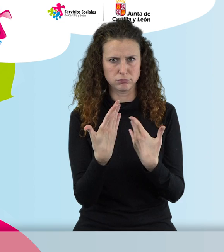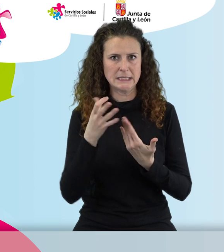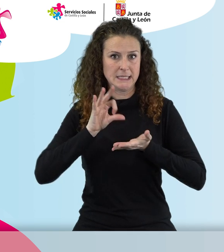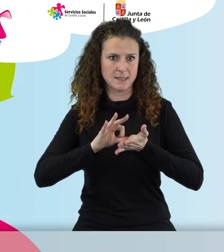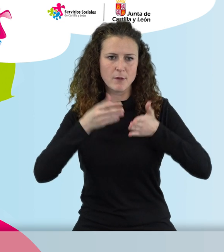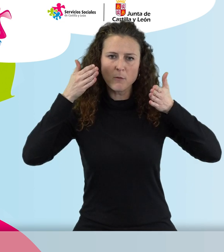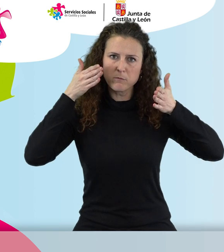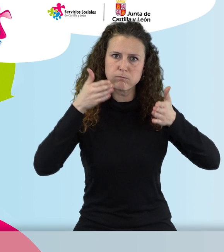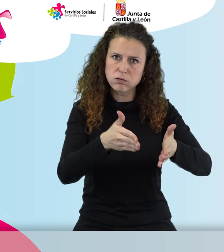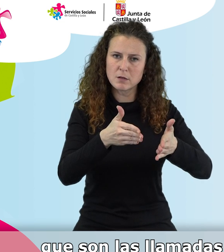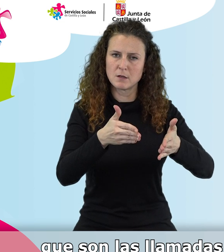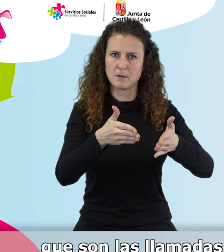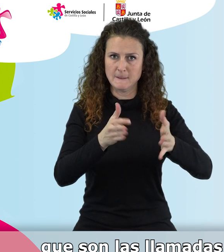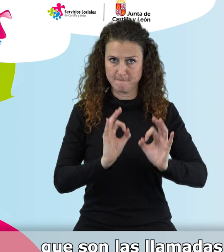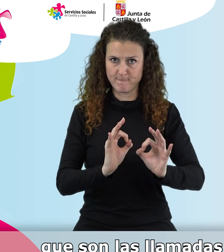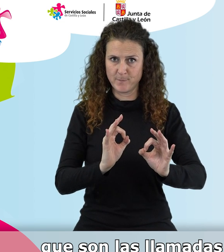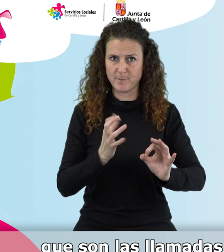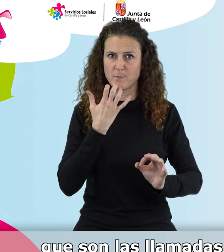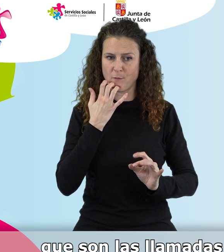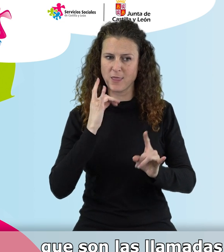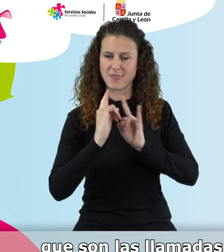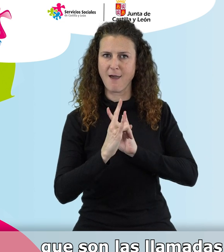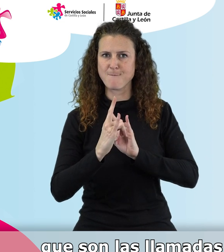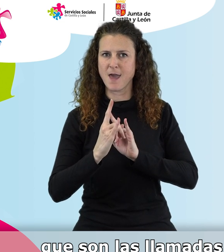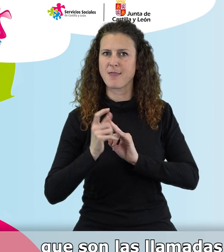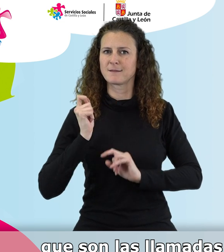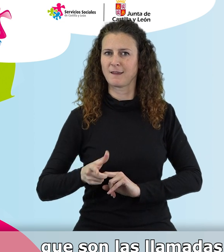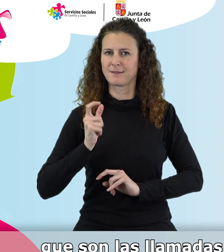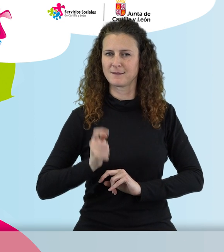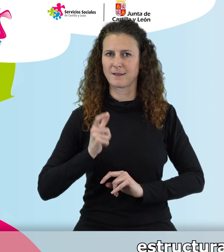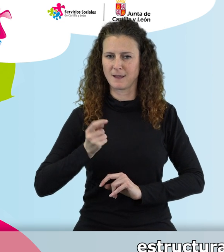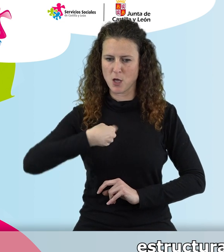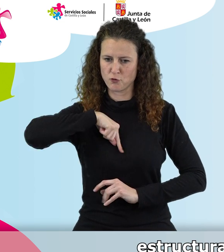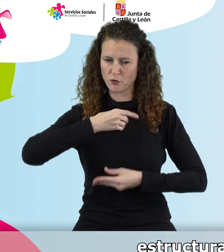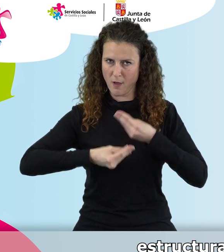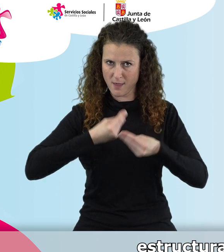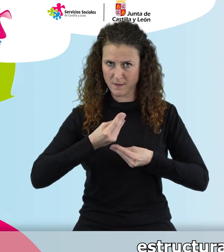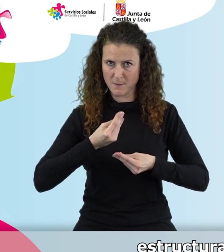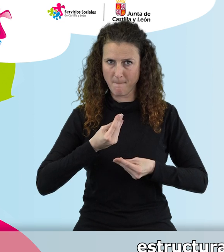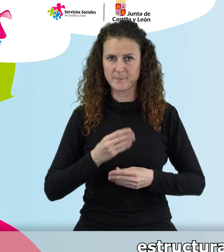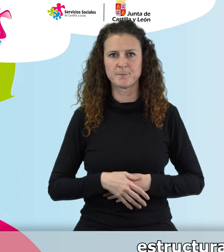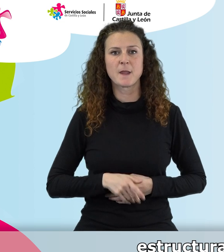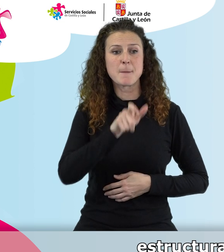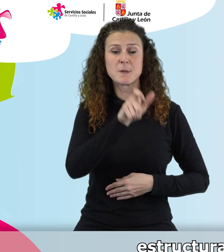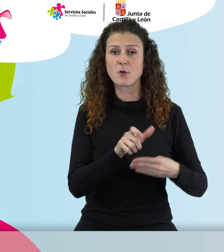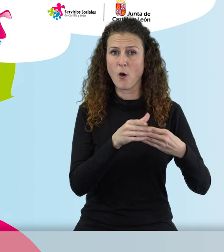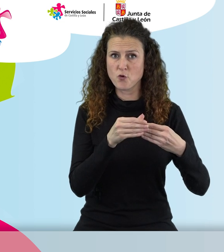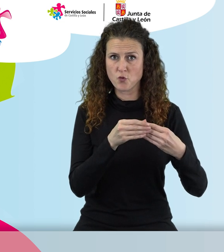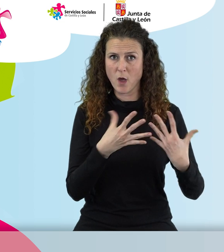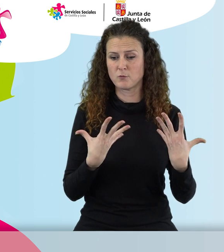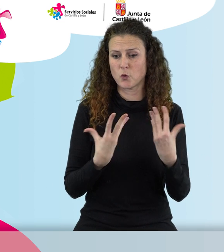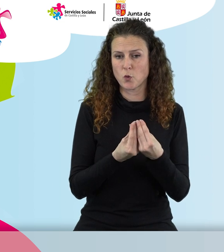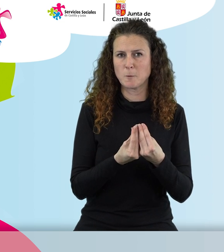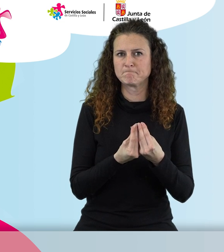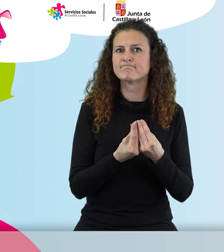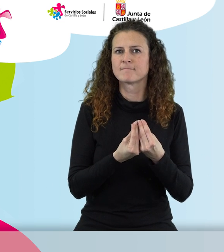sobre los que girará la atención, que son las llamadas de seguimiento que haremos periódicamente, estructurando junto a la persona usuaria su